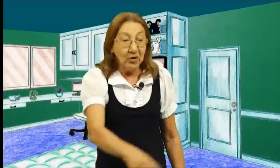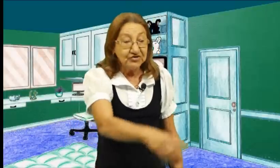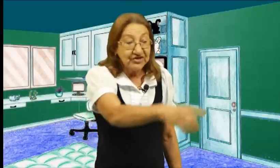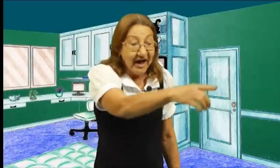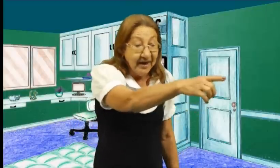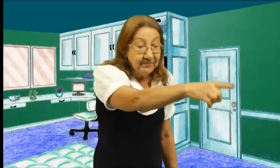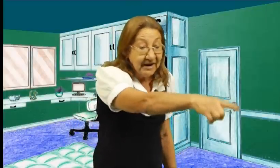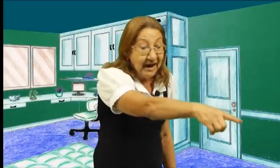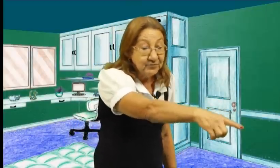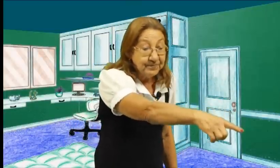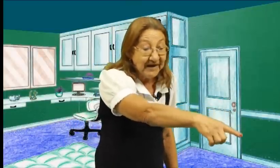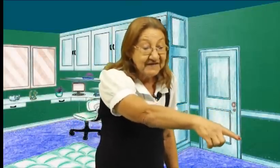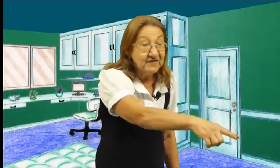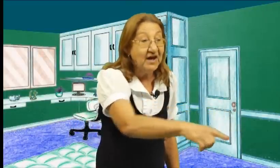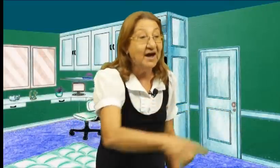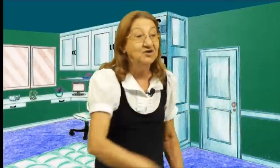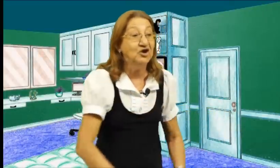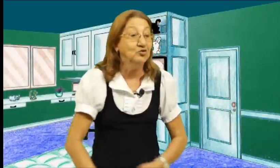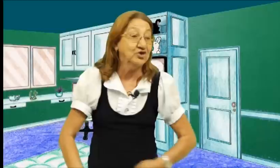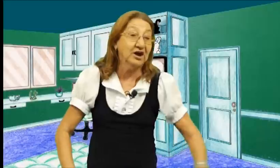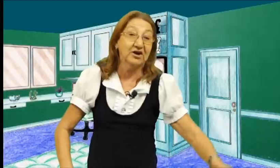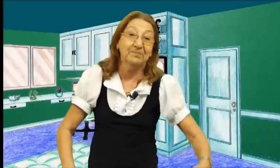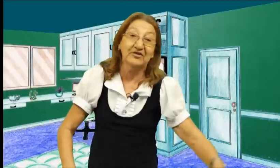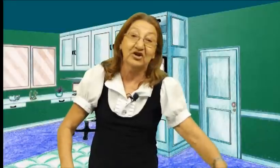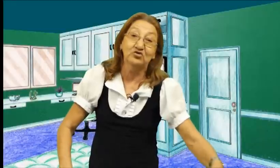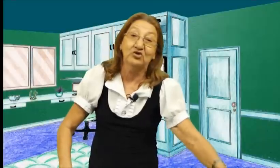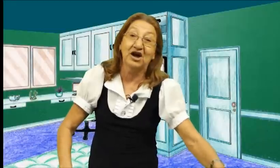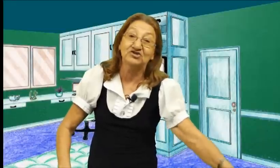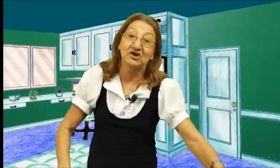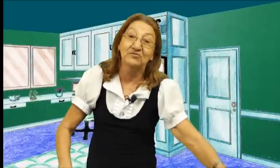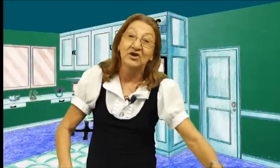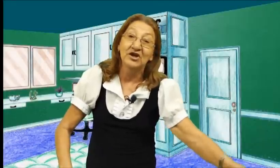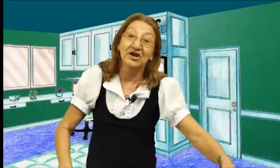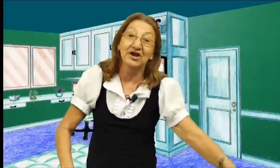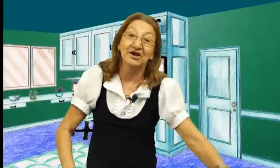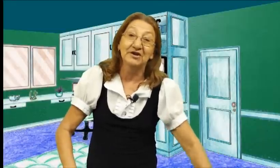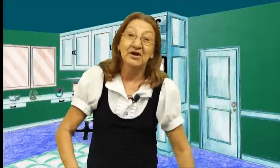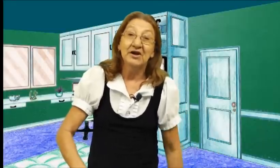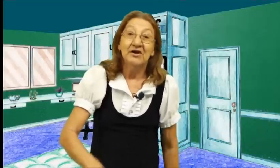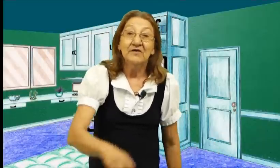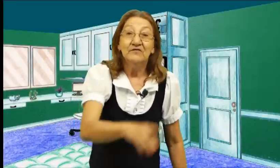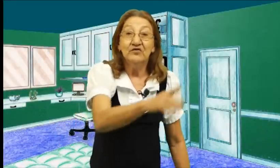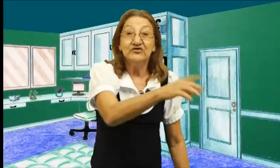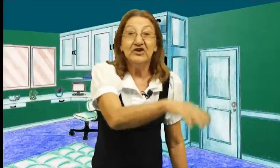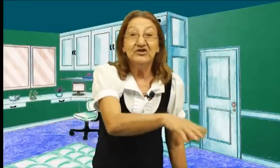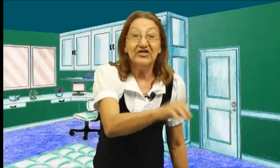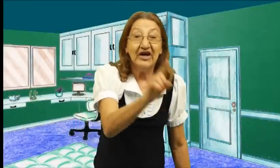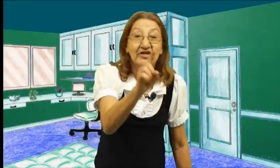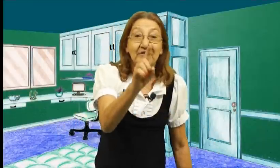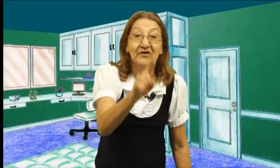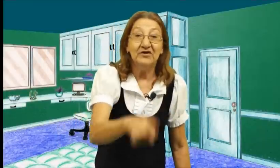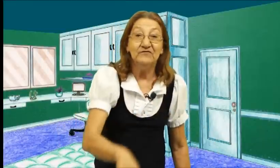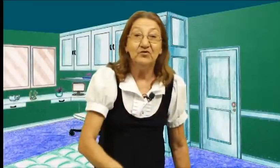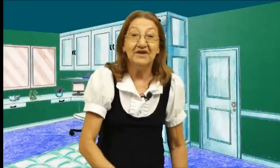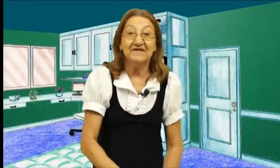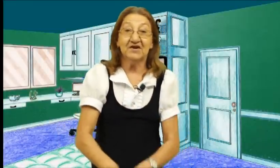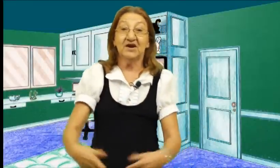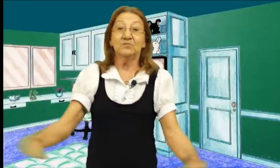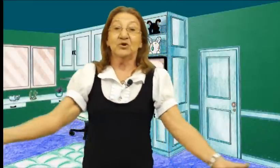quando está lá para se enterrar Aí chega o gerente batendo no caixão Ei, você ainda está devendo, viu? Quer dizer que a gente não